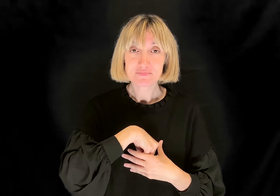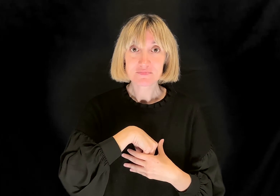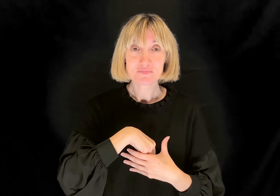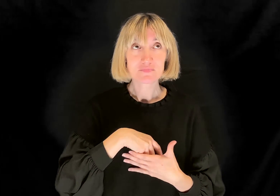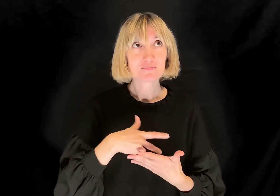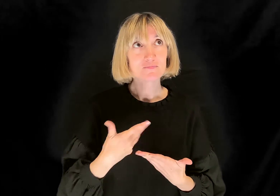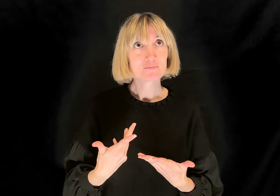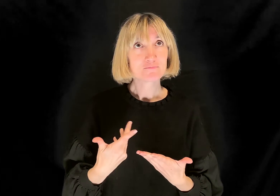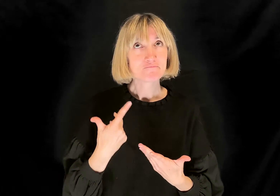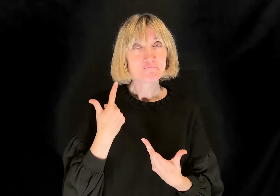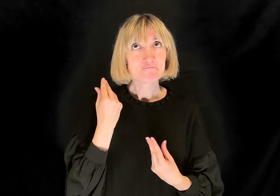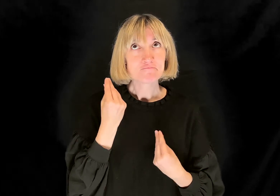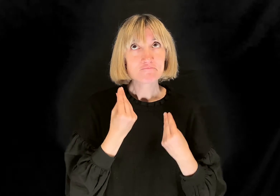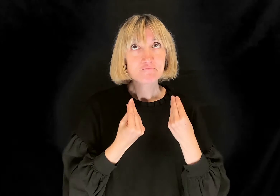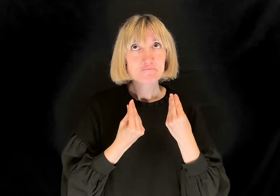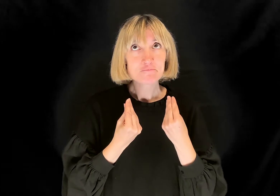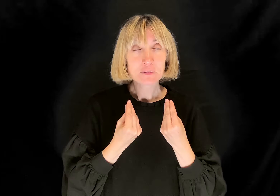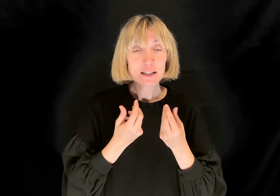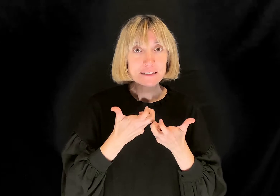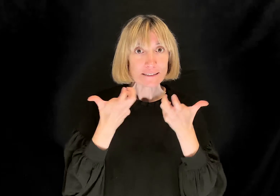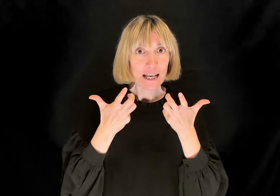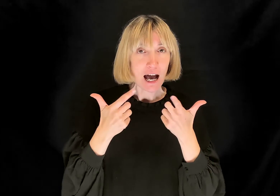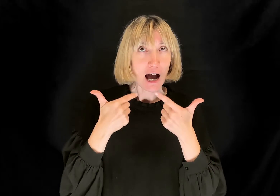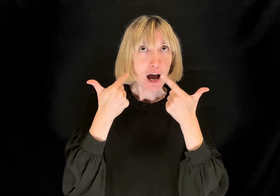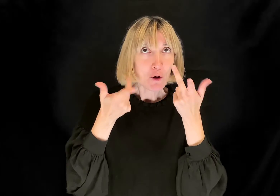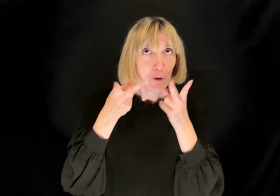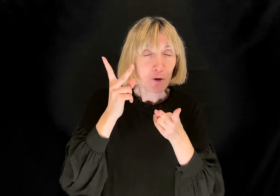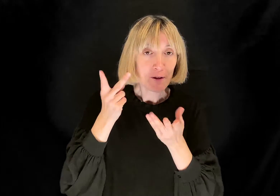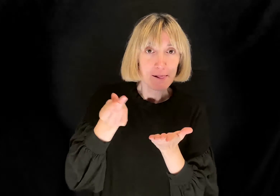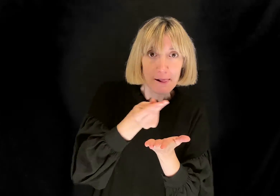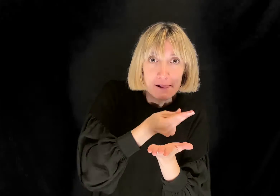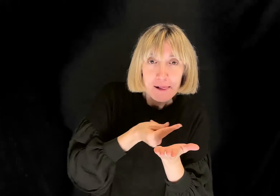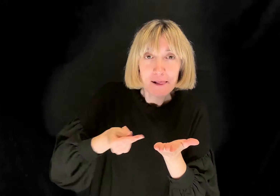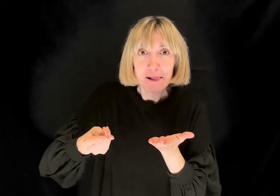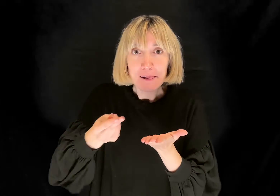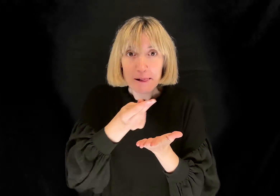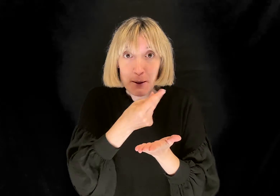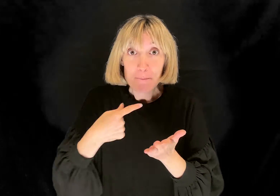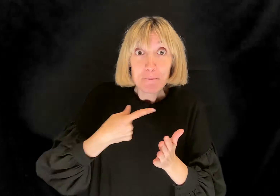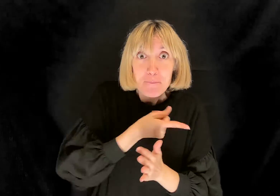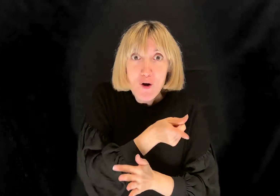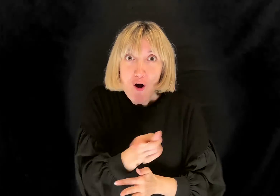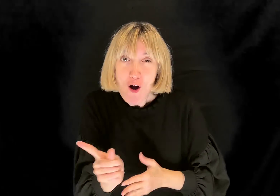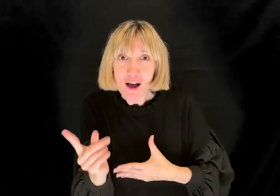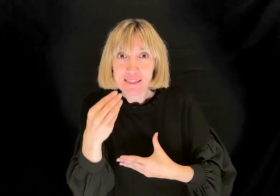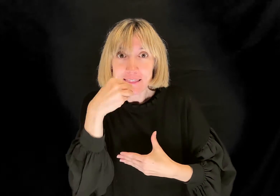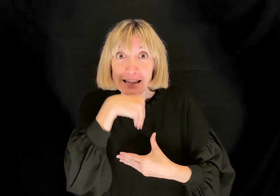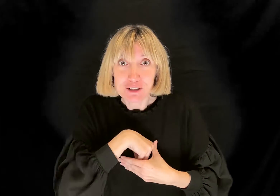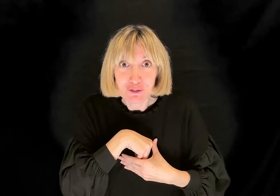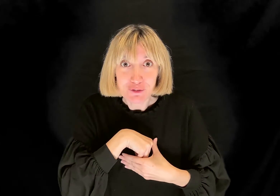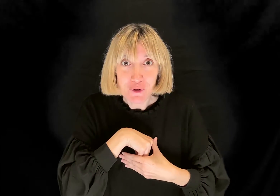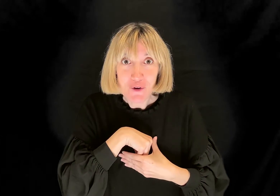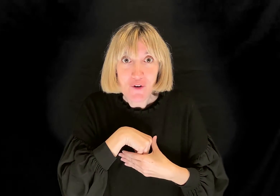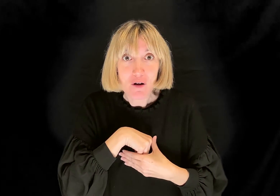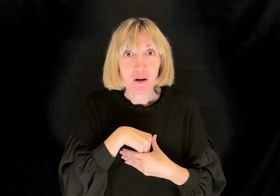Affinché vedessero chiaramente che cos'era, disegnai l'interno del boa. Bisogna sempre